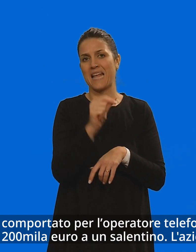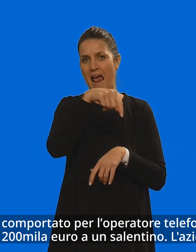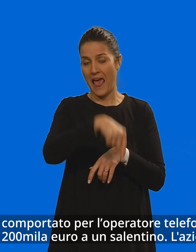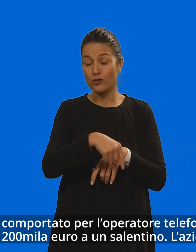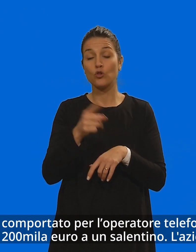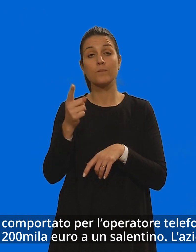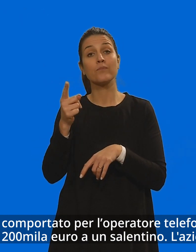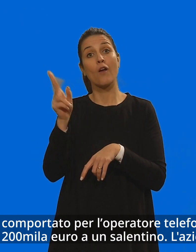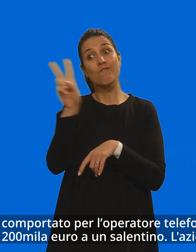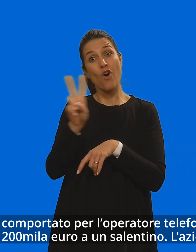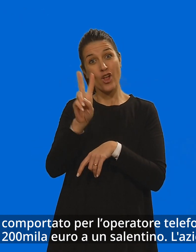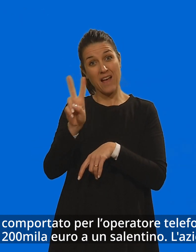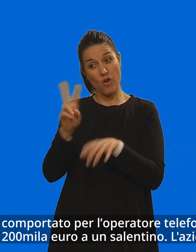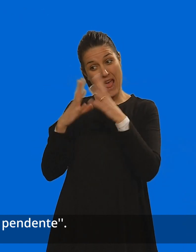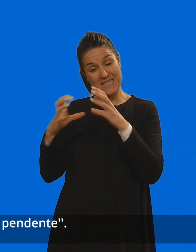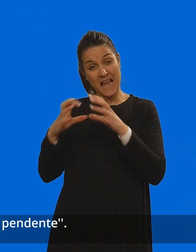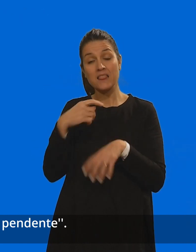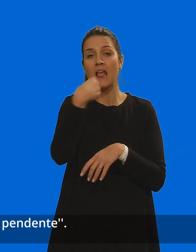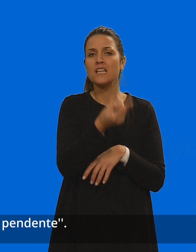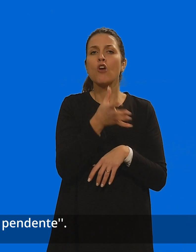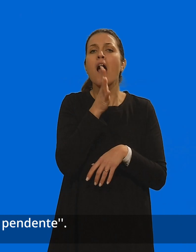L'azienda risponde, giudizio ancora pendente.